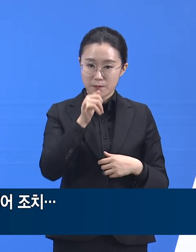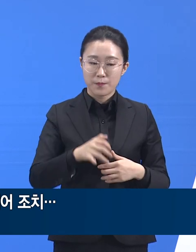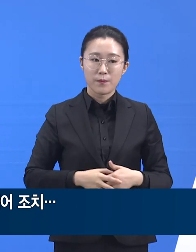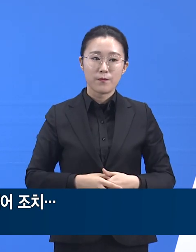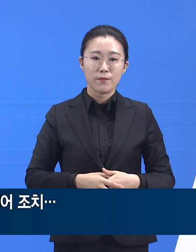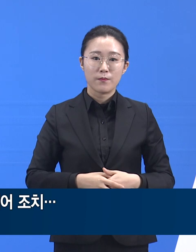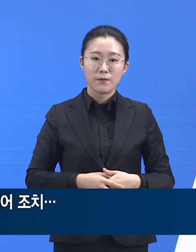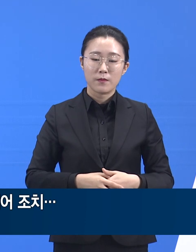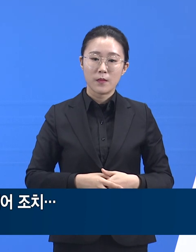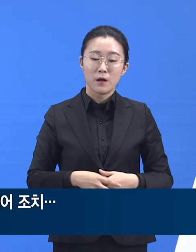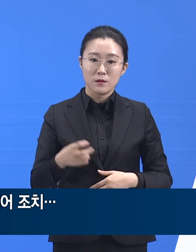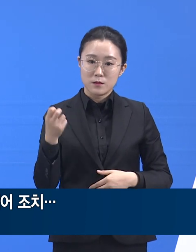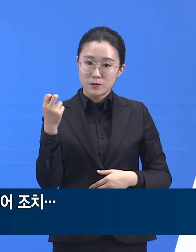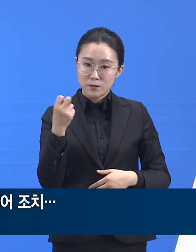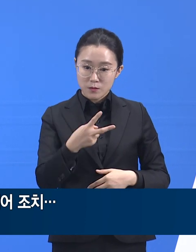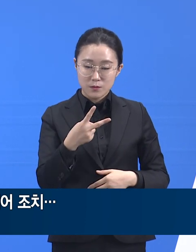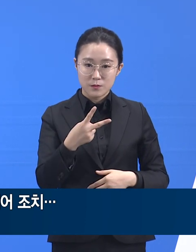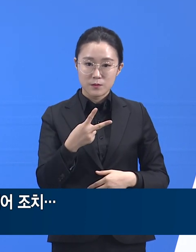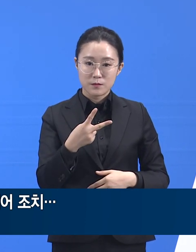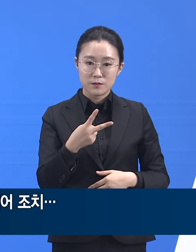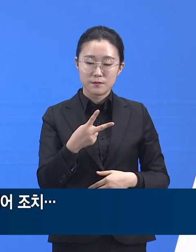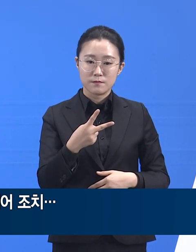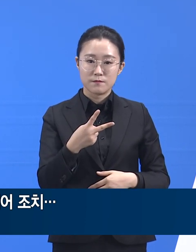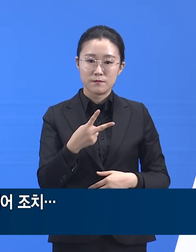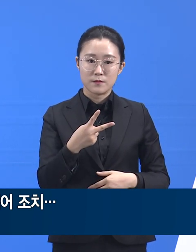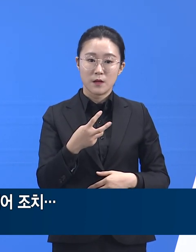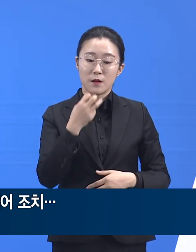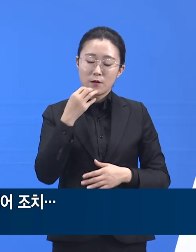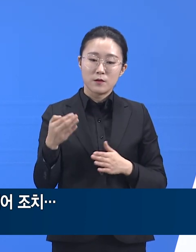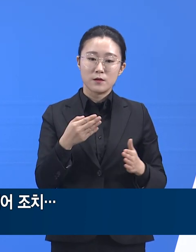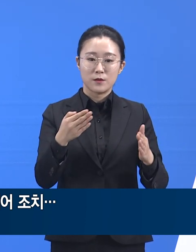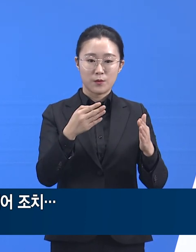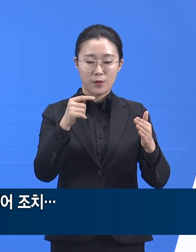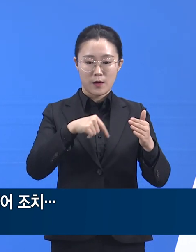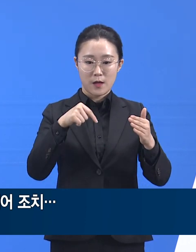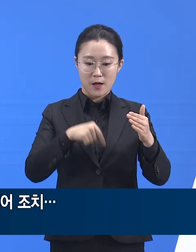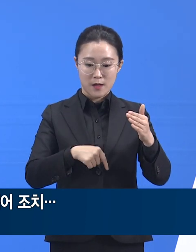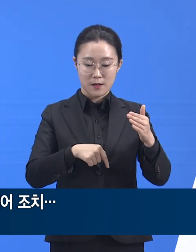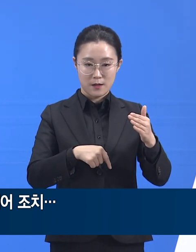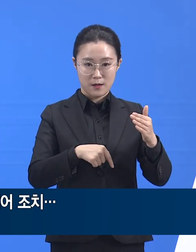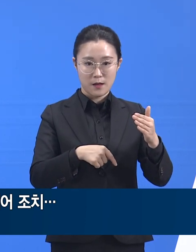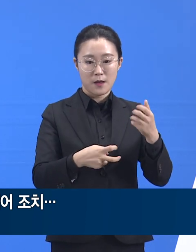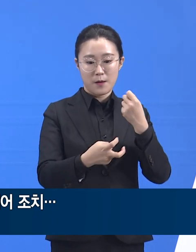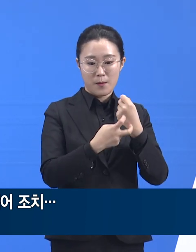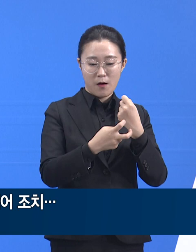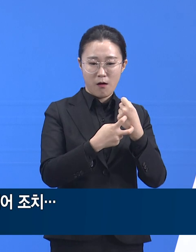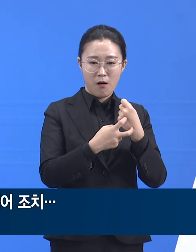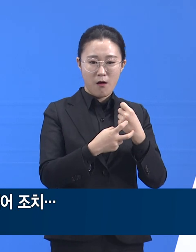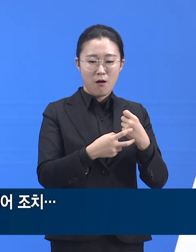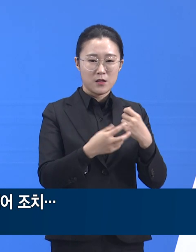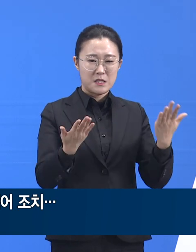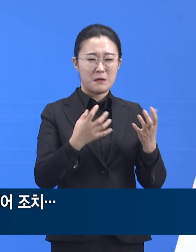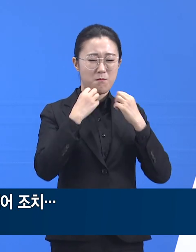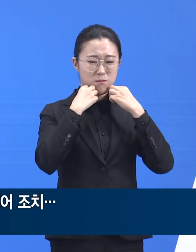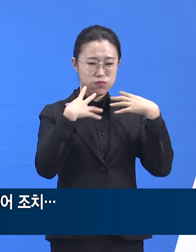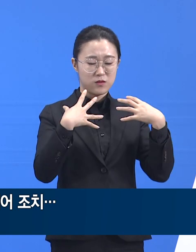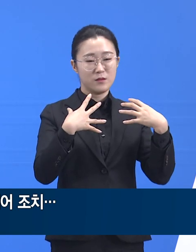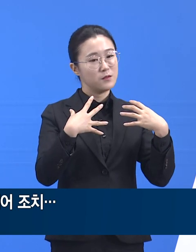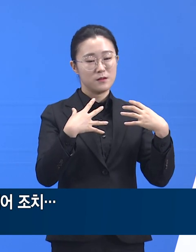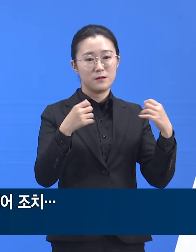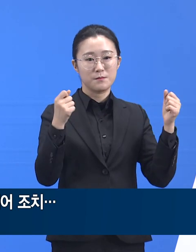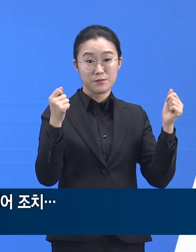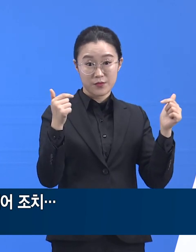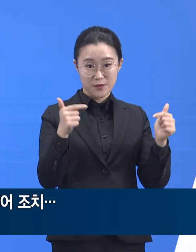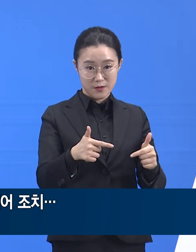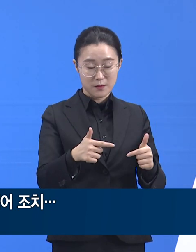또한 더불어 이입 시스템은 경기도 내 시군구 보건소의 업무 부하를 경감시켜 현장의 대응